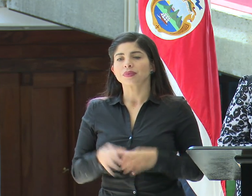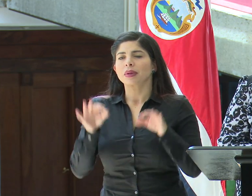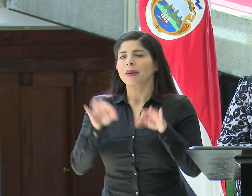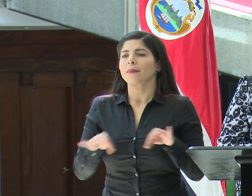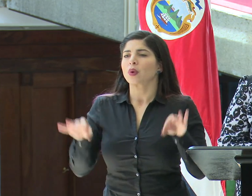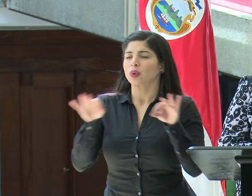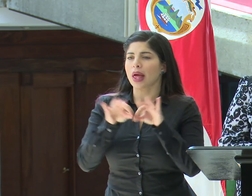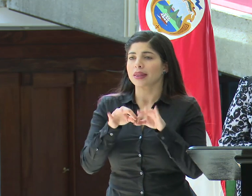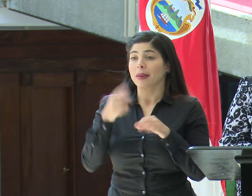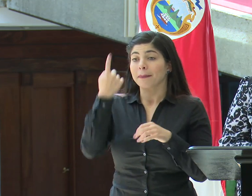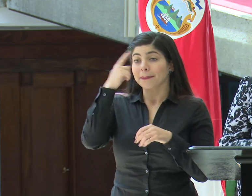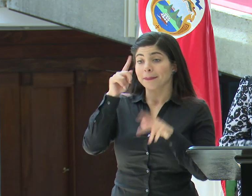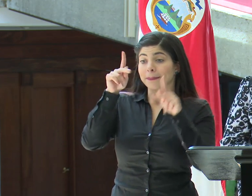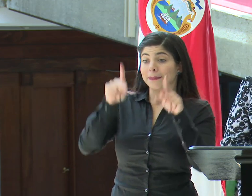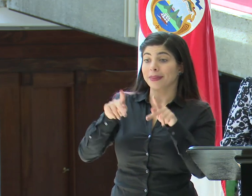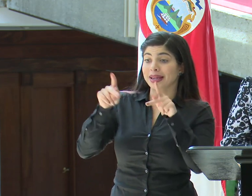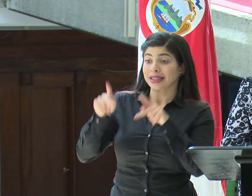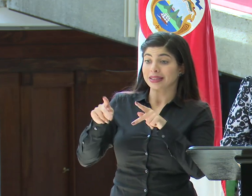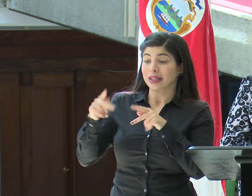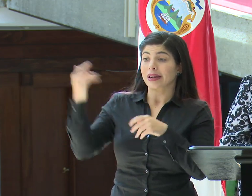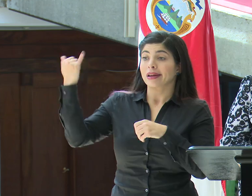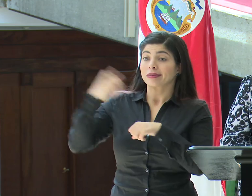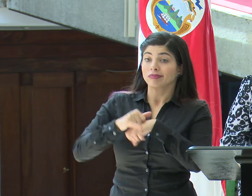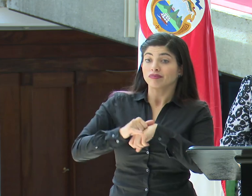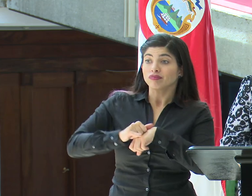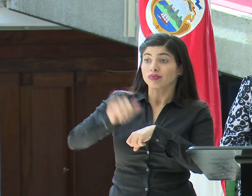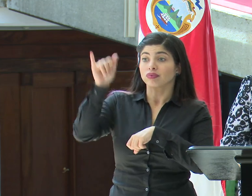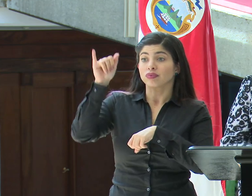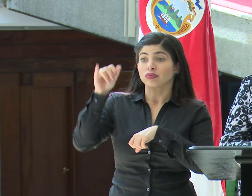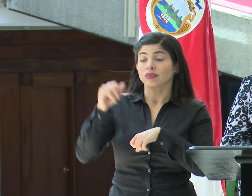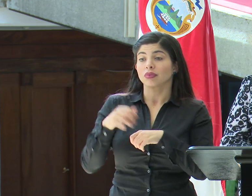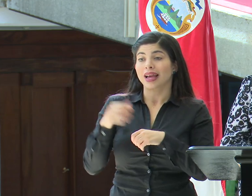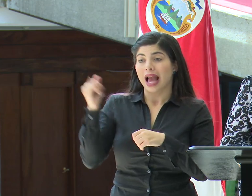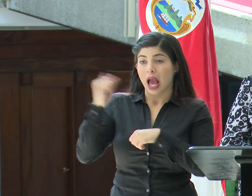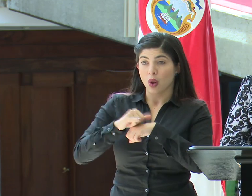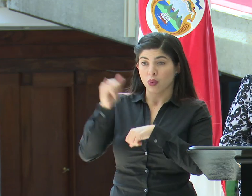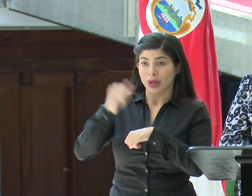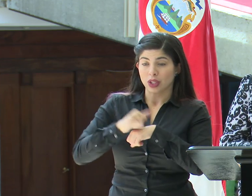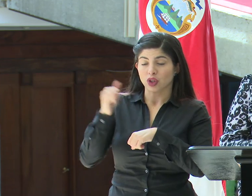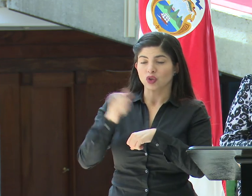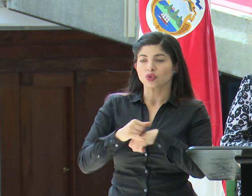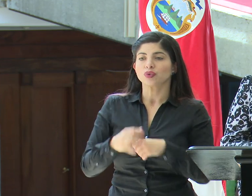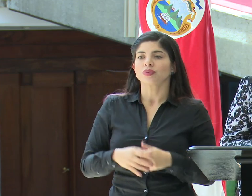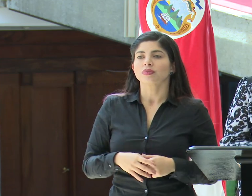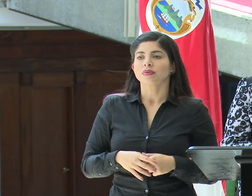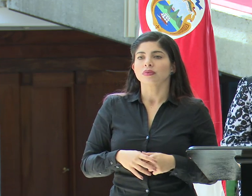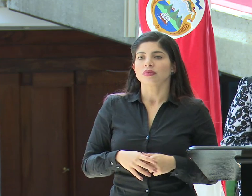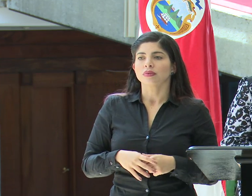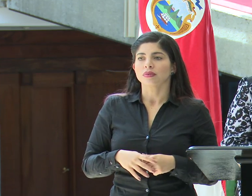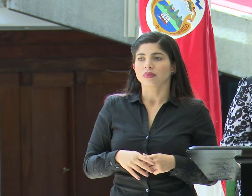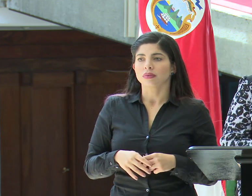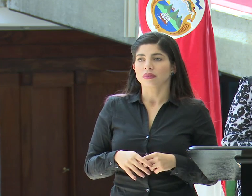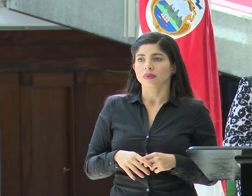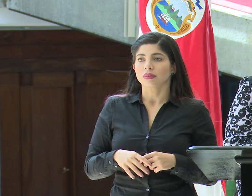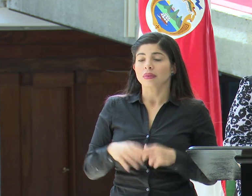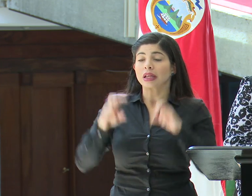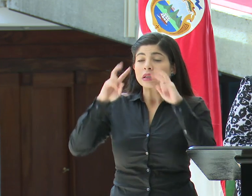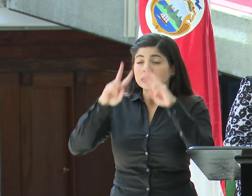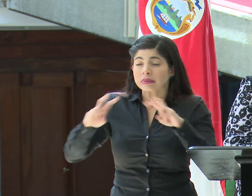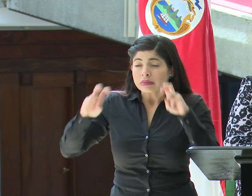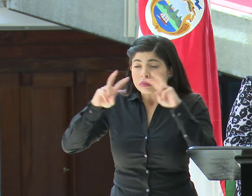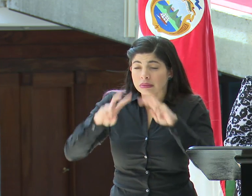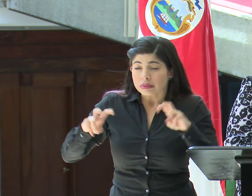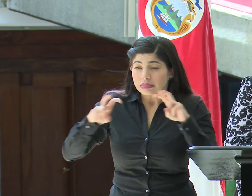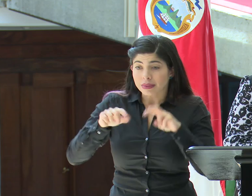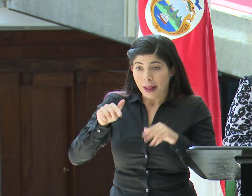Importante para las personas en tránsito por los aeropuertos la revisión que se